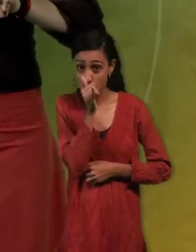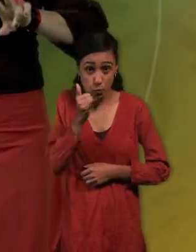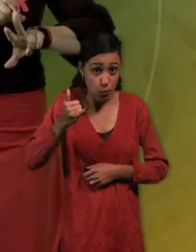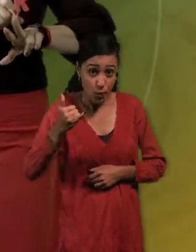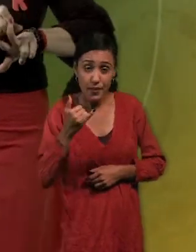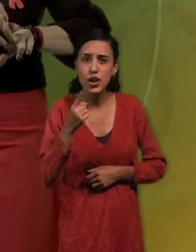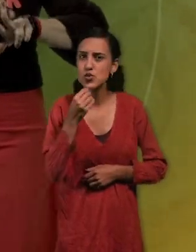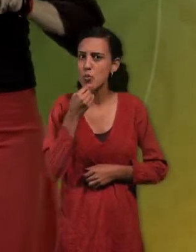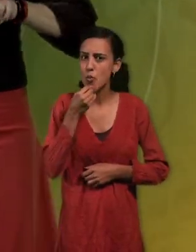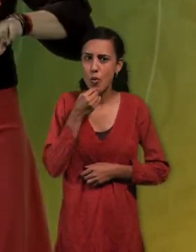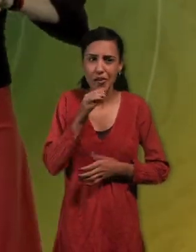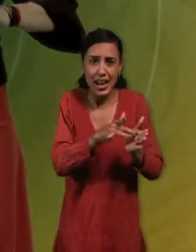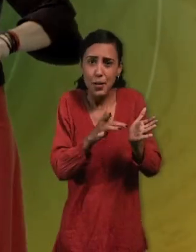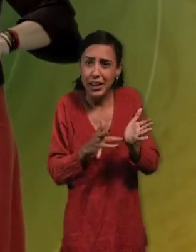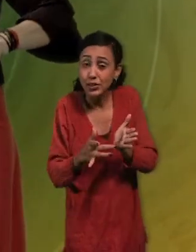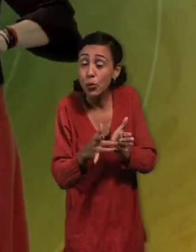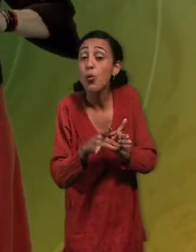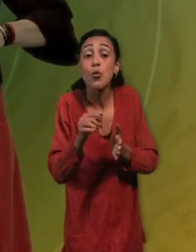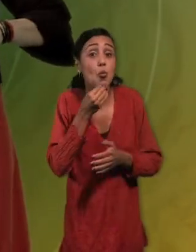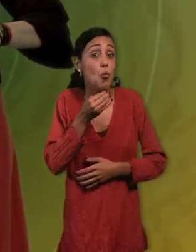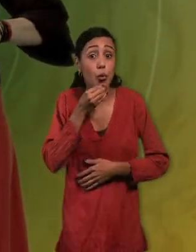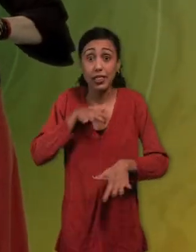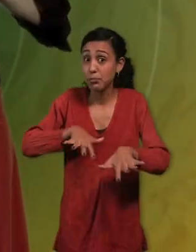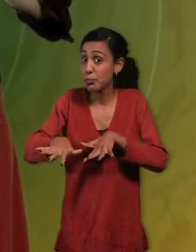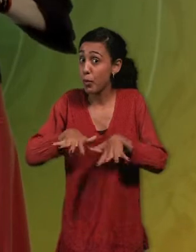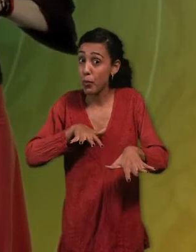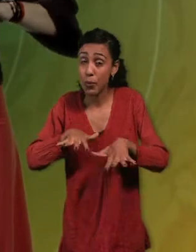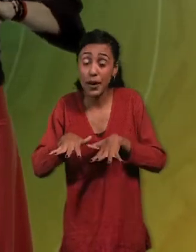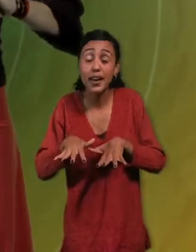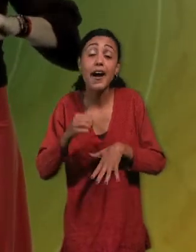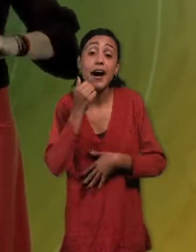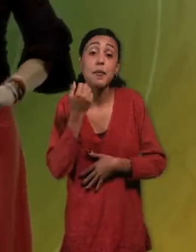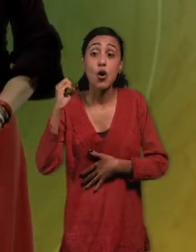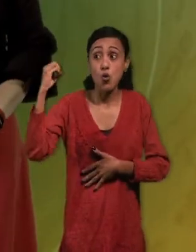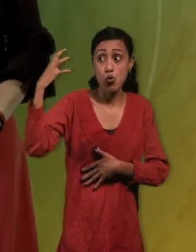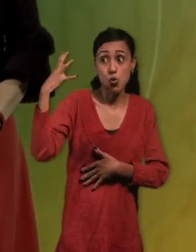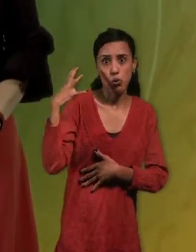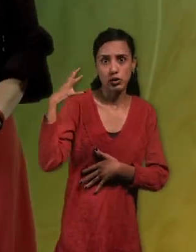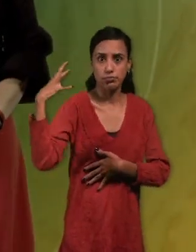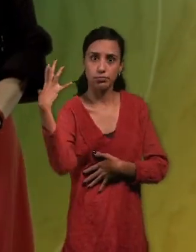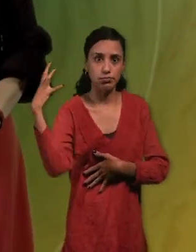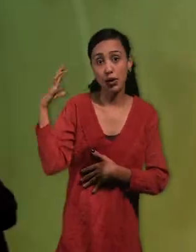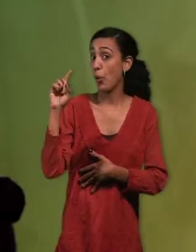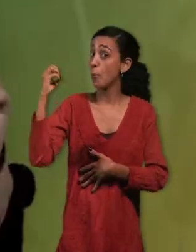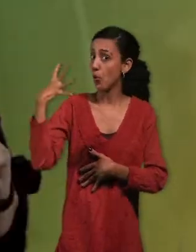no se mueven los elementos que no están en acción cuando estamos filmando, y además las luces no deben moverse. Un